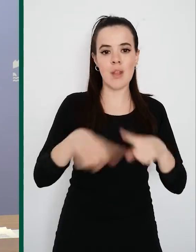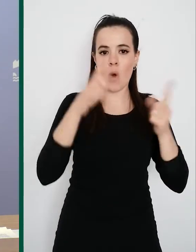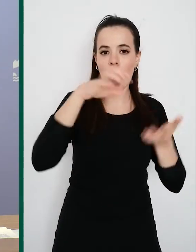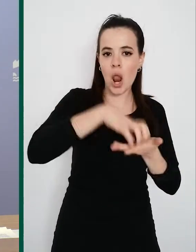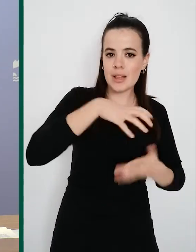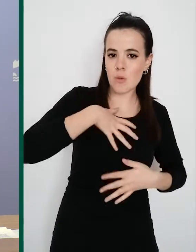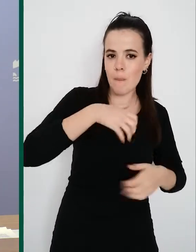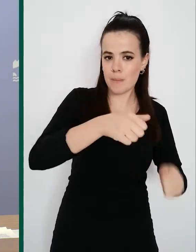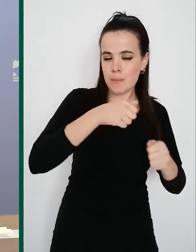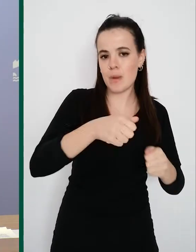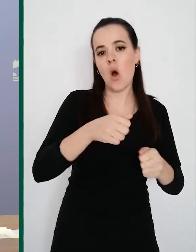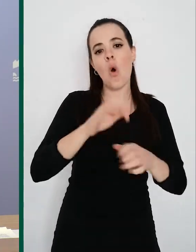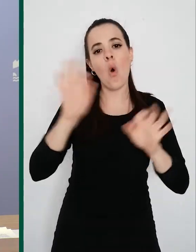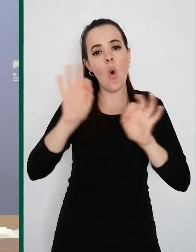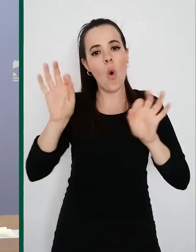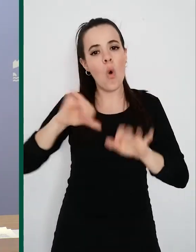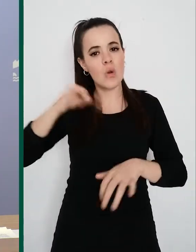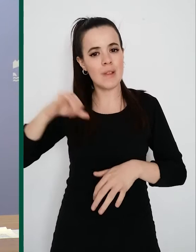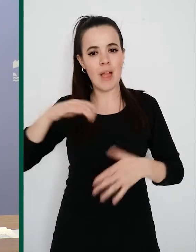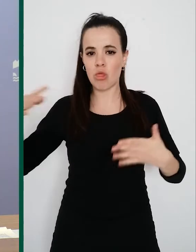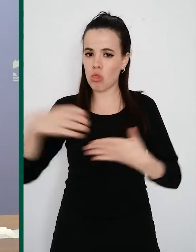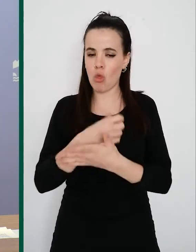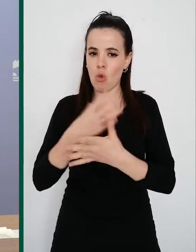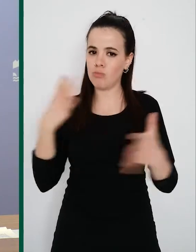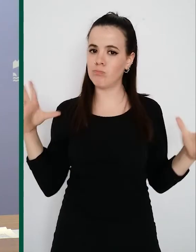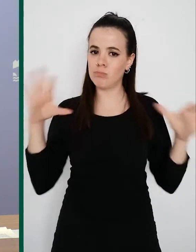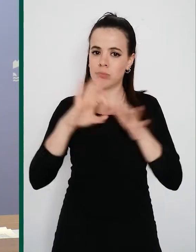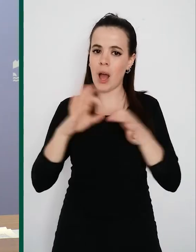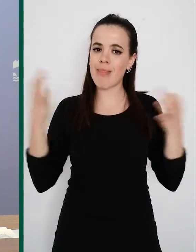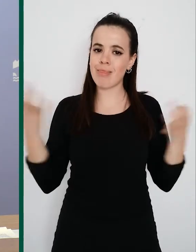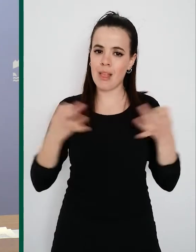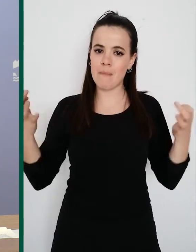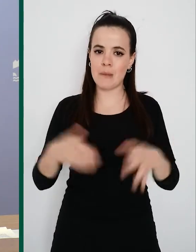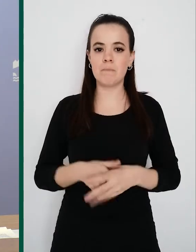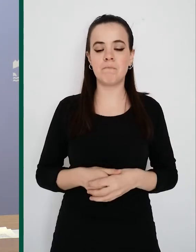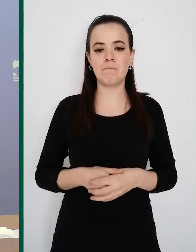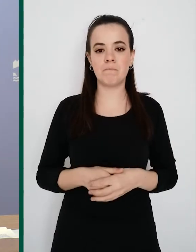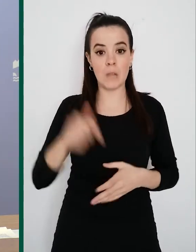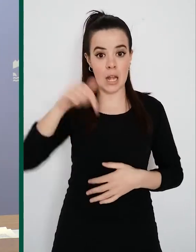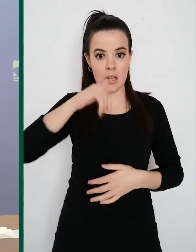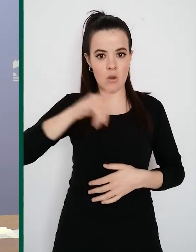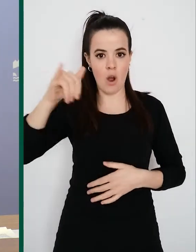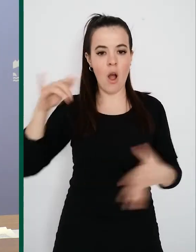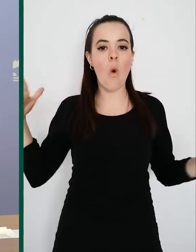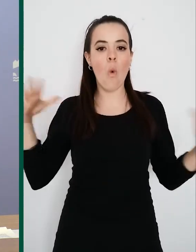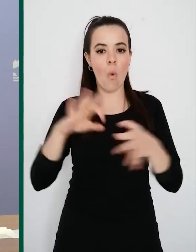hospitalaria. Y tienen y han de ir de la mano y lo hacen. Están yendo de la mano aquí en La Rioja. La gestión del COVID-19